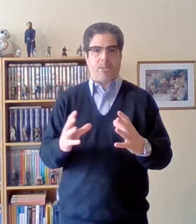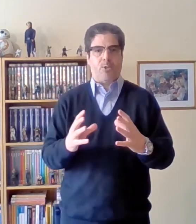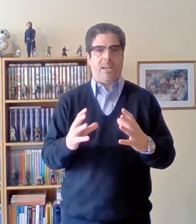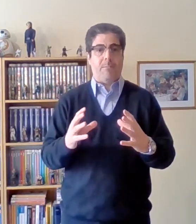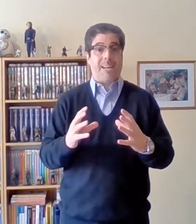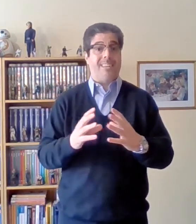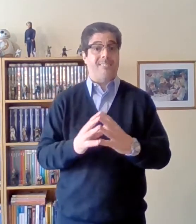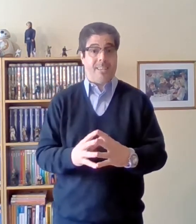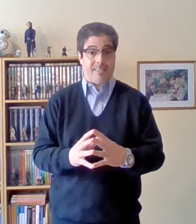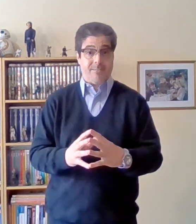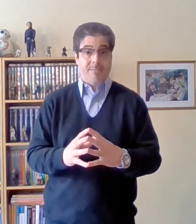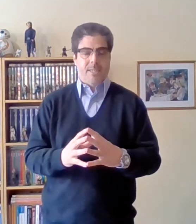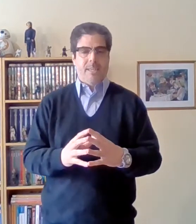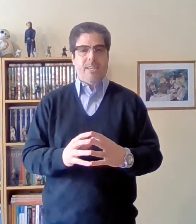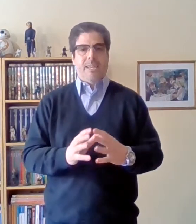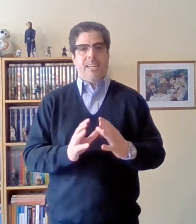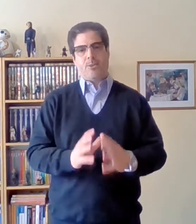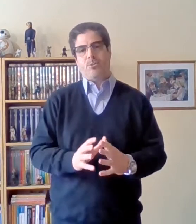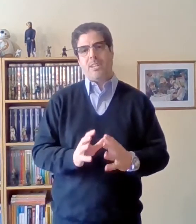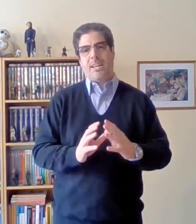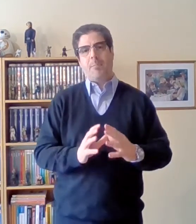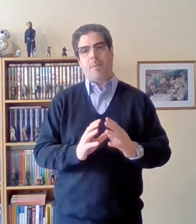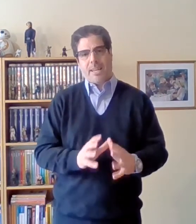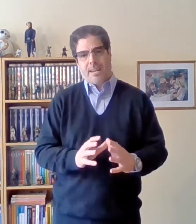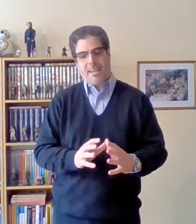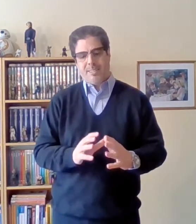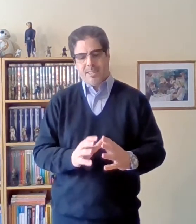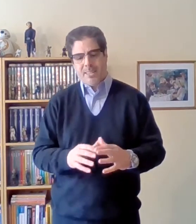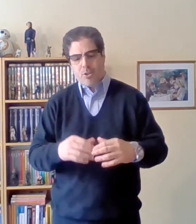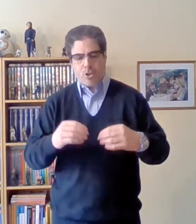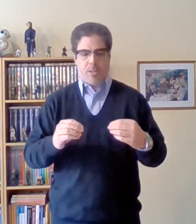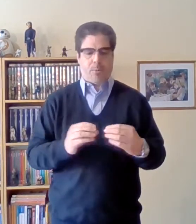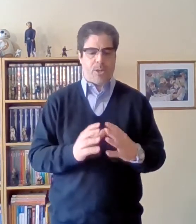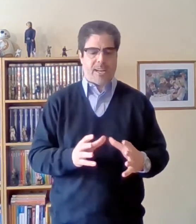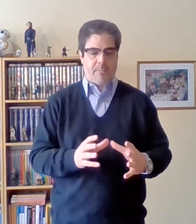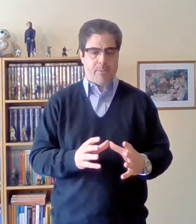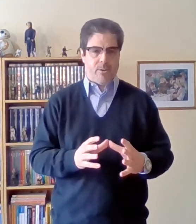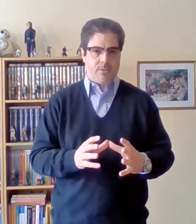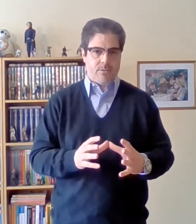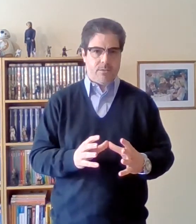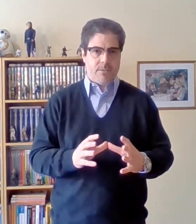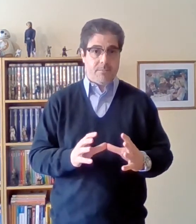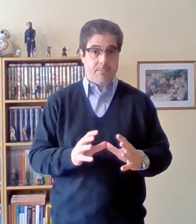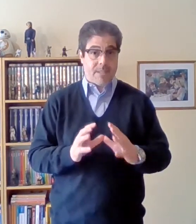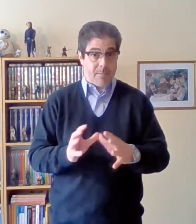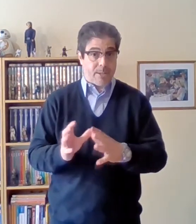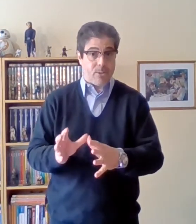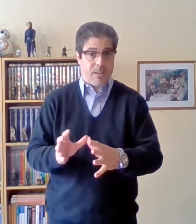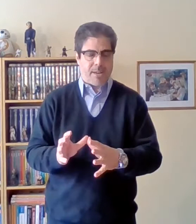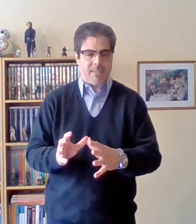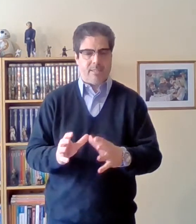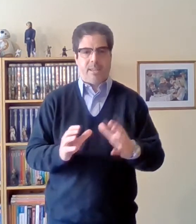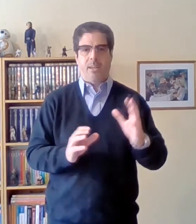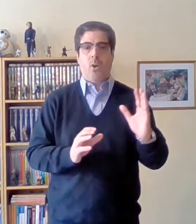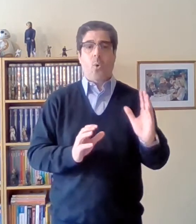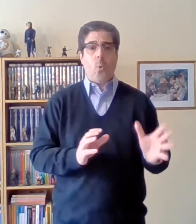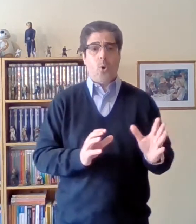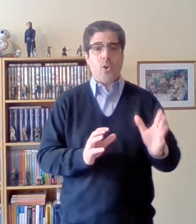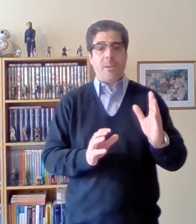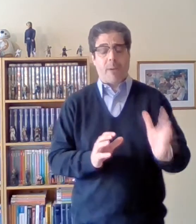de las mercancías? entonces él explica existen dos tipos de cambio de respecto de la mercancía uno que va